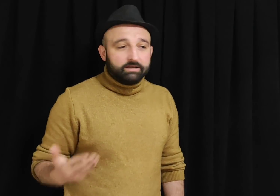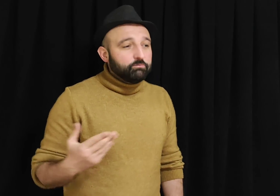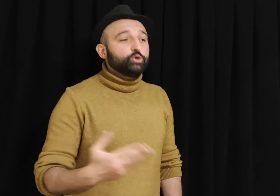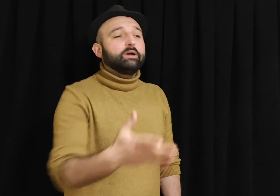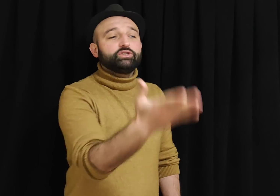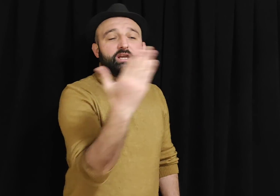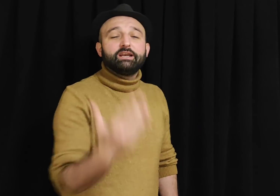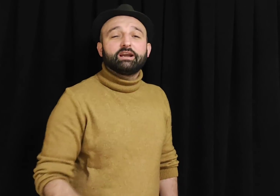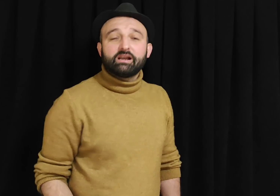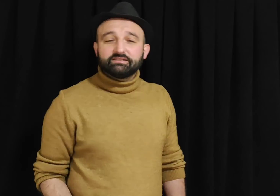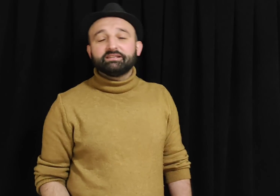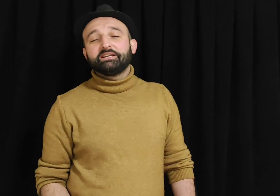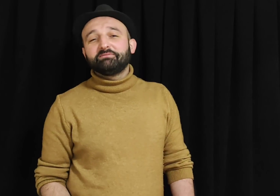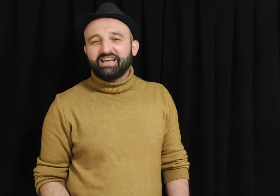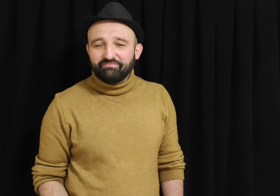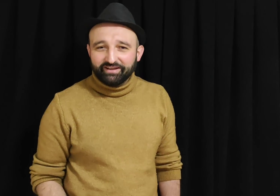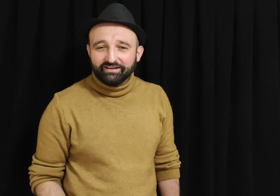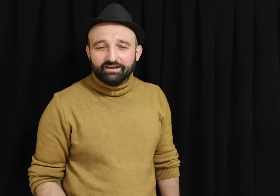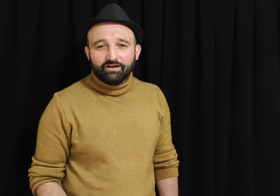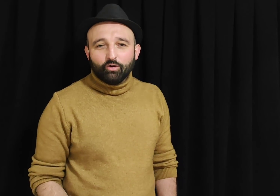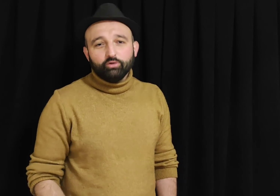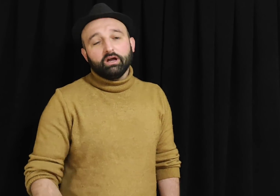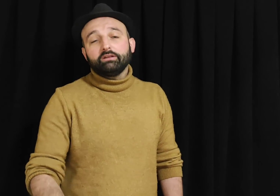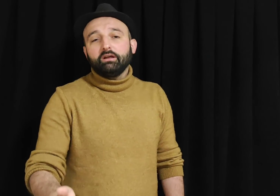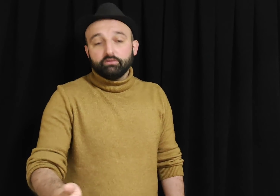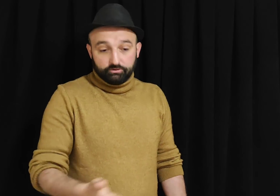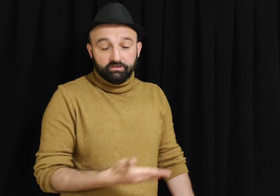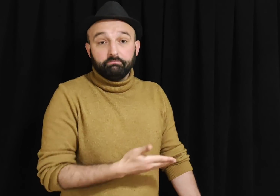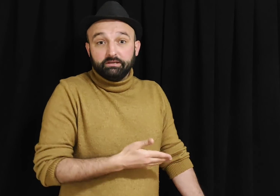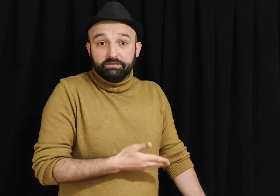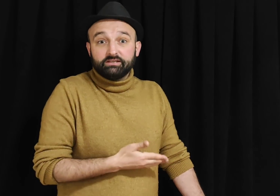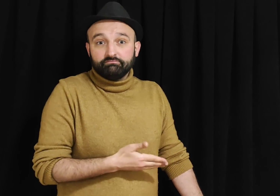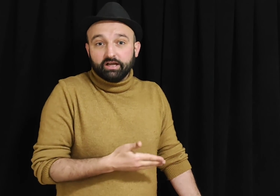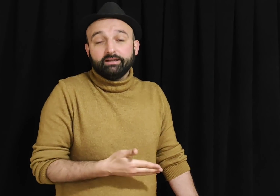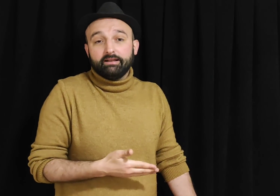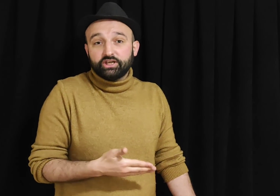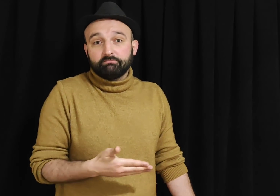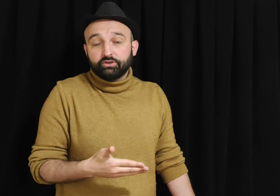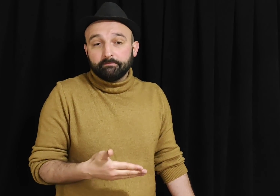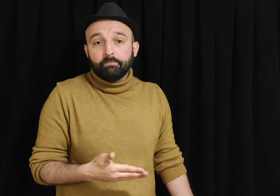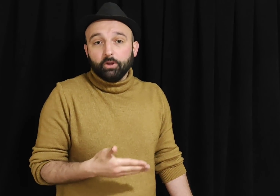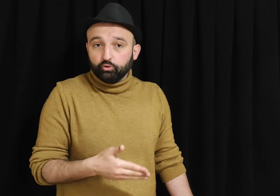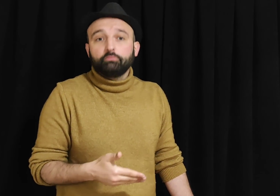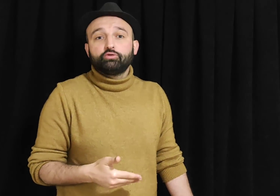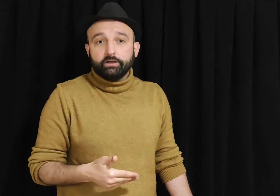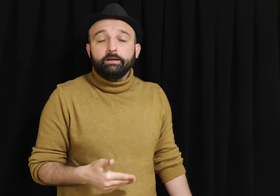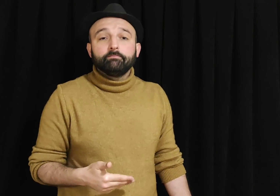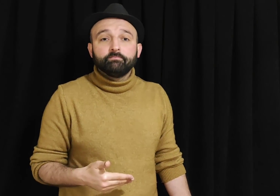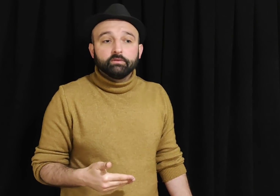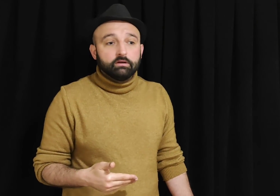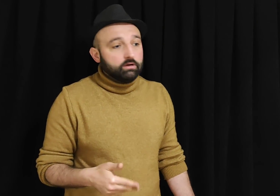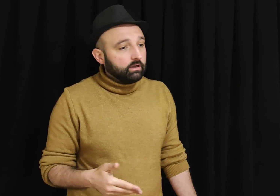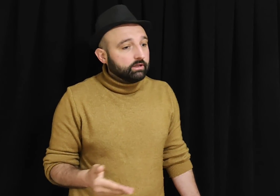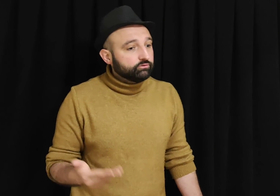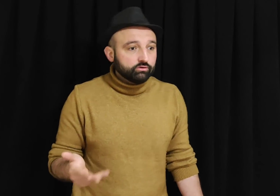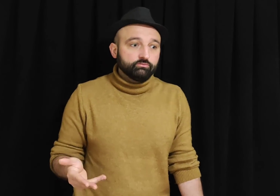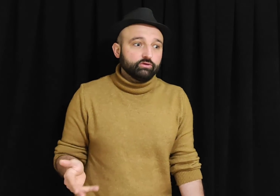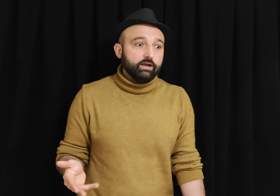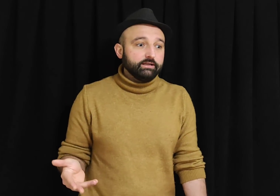Sen boş ver şehirler arasında gidip gelmeyi. O daha da şimdi bir zam daha gelecekmiş otobüslere. Allah sonumuzu hayır